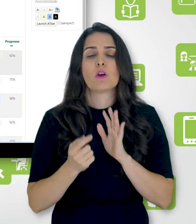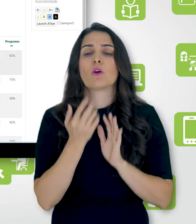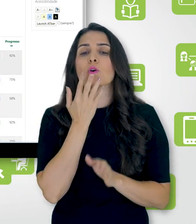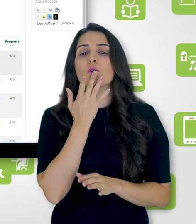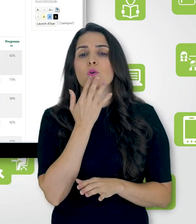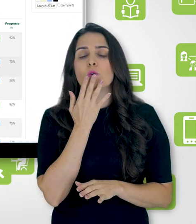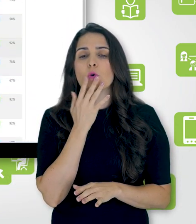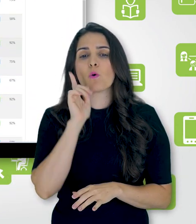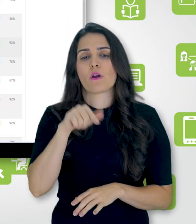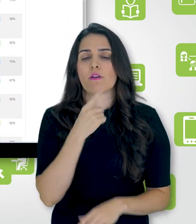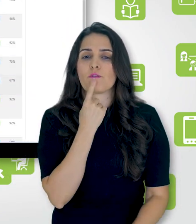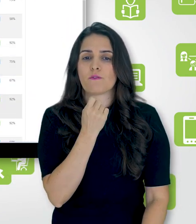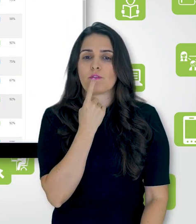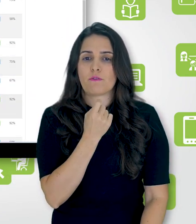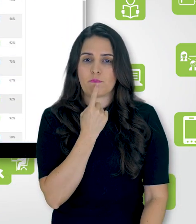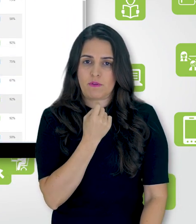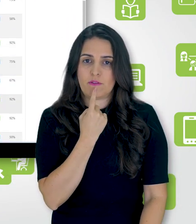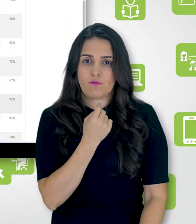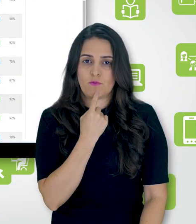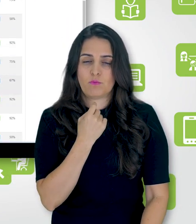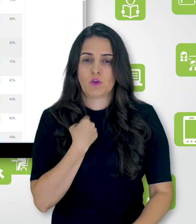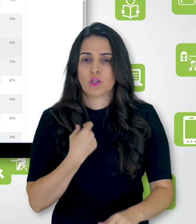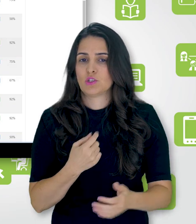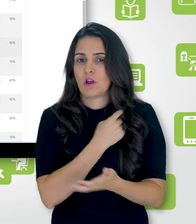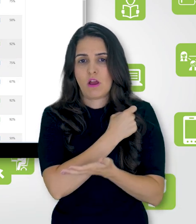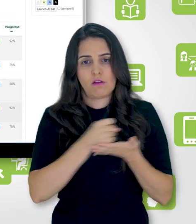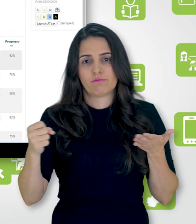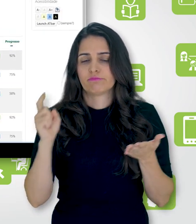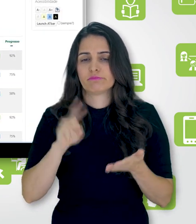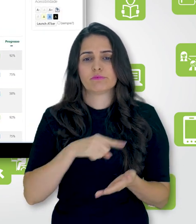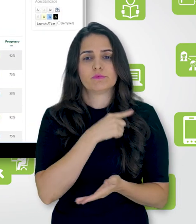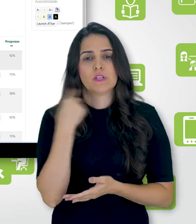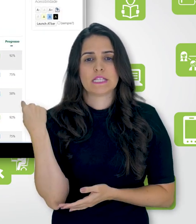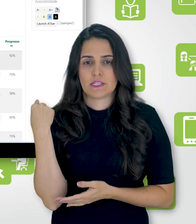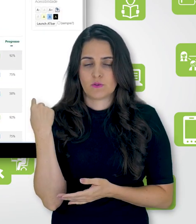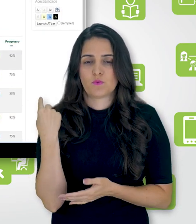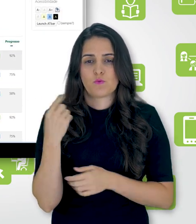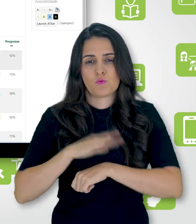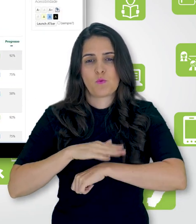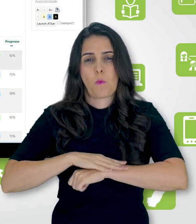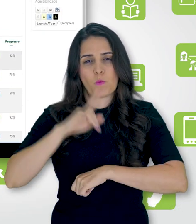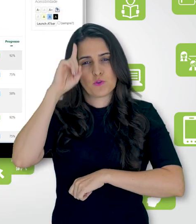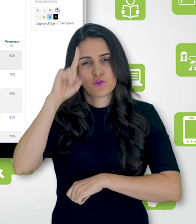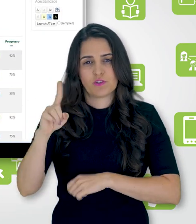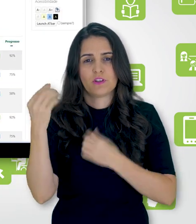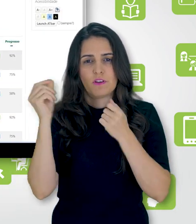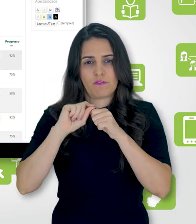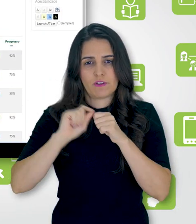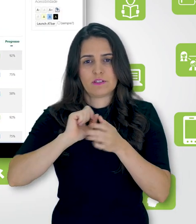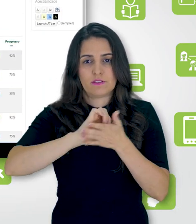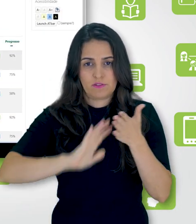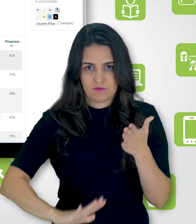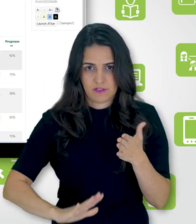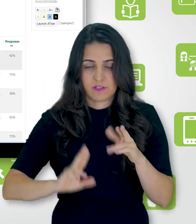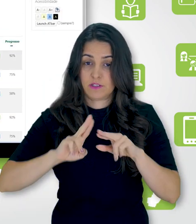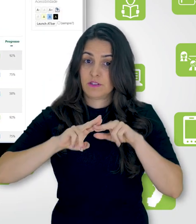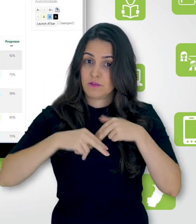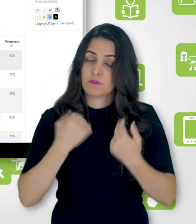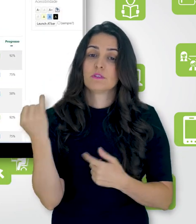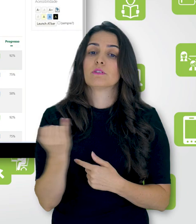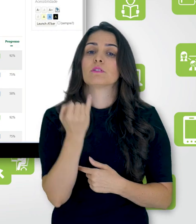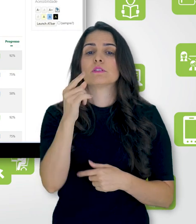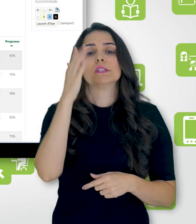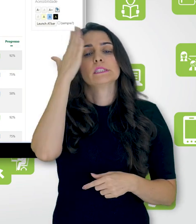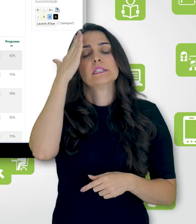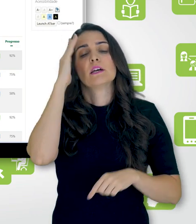aparece, então, em vermelho. Então, essa é a configuração. E é muito importante que você saiba de